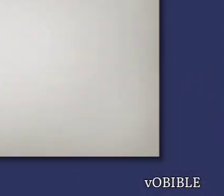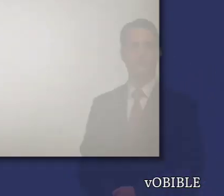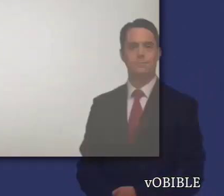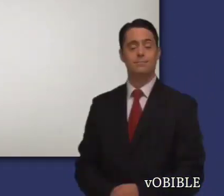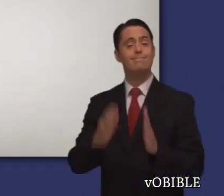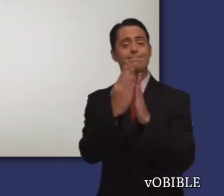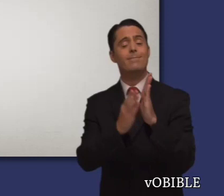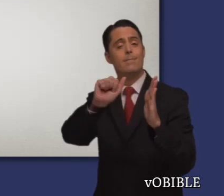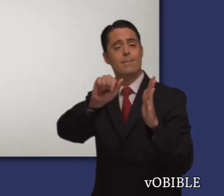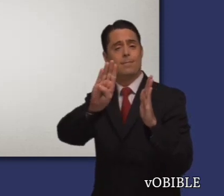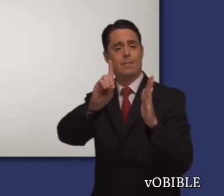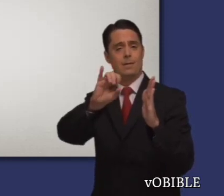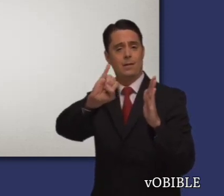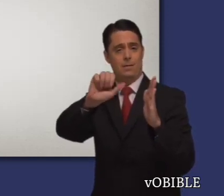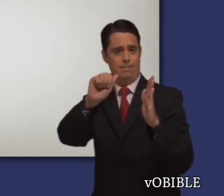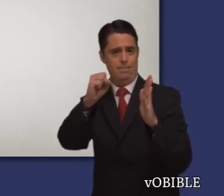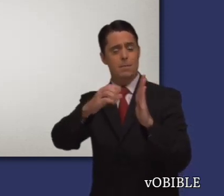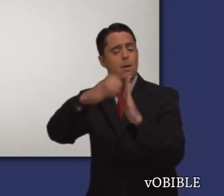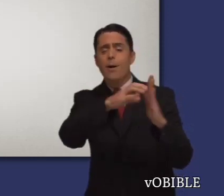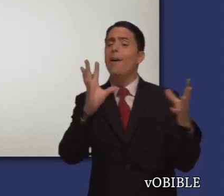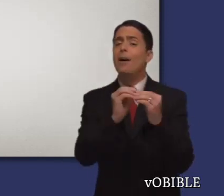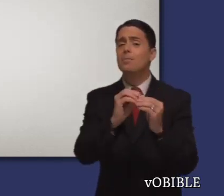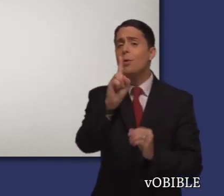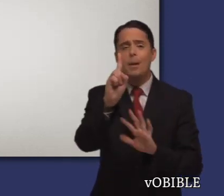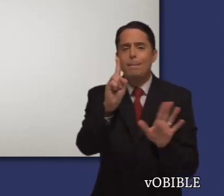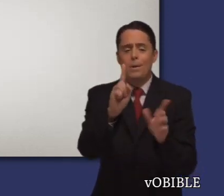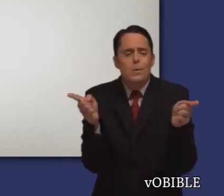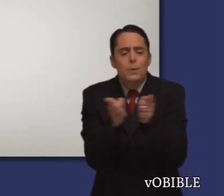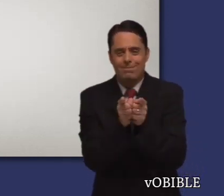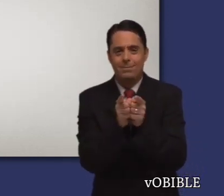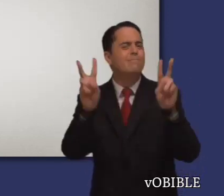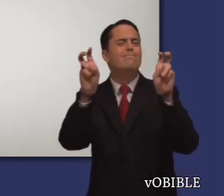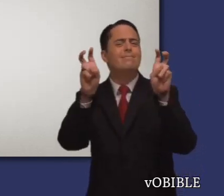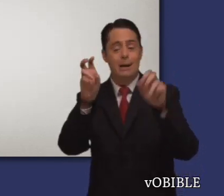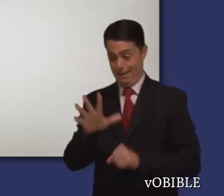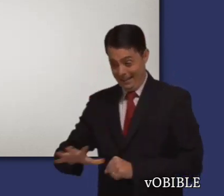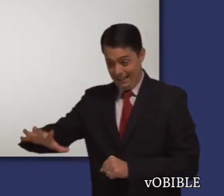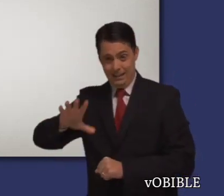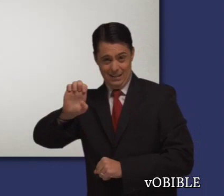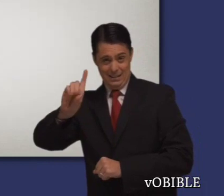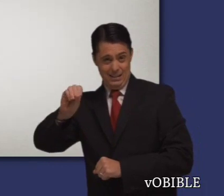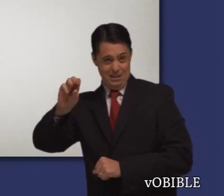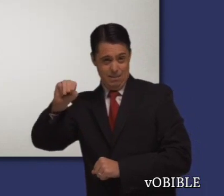Su libro es el más corto de las escrituras hebreas. Solo tiene un capítulo.